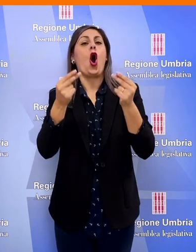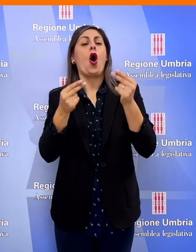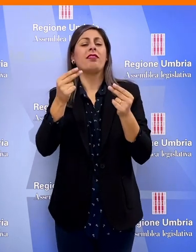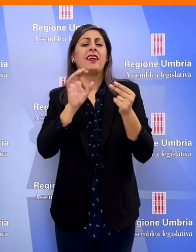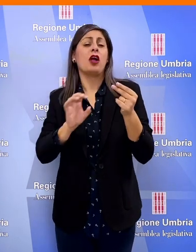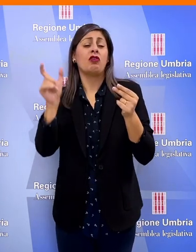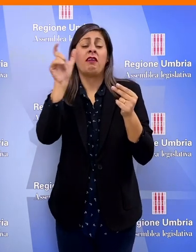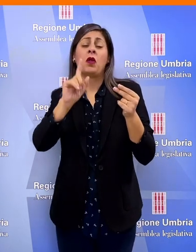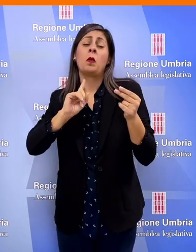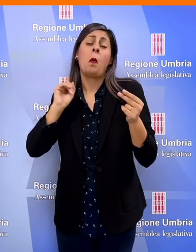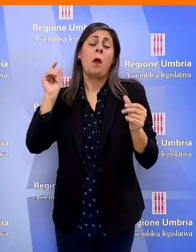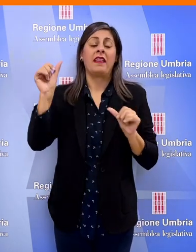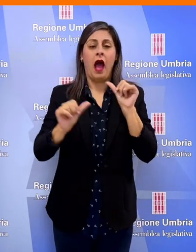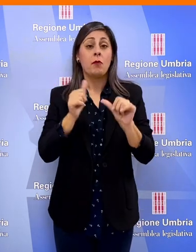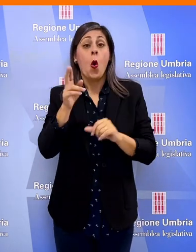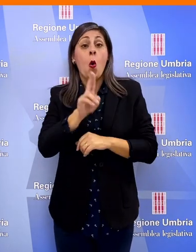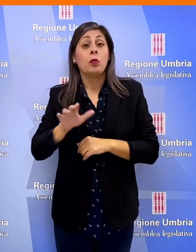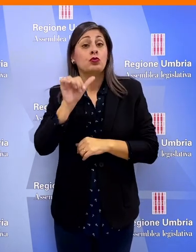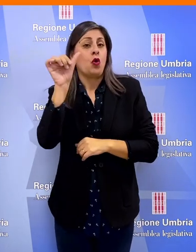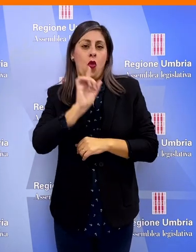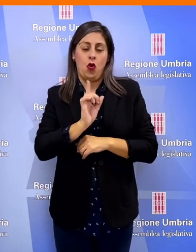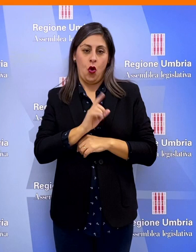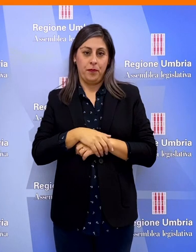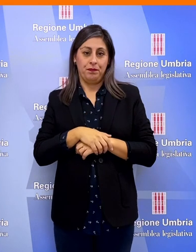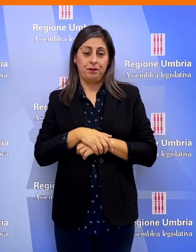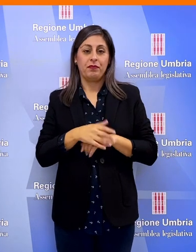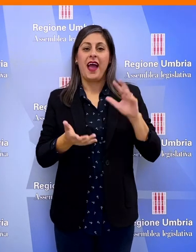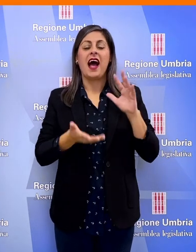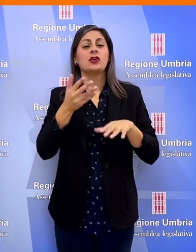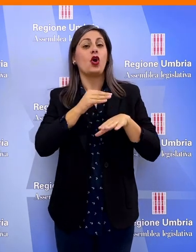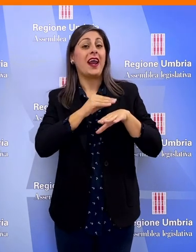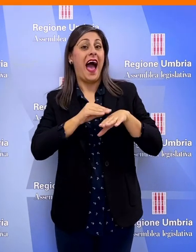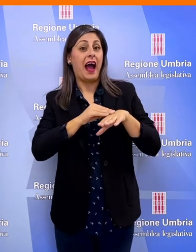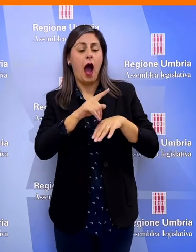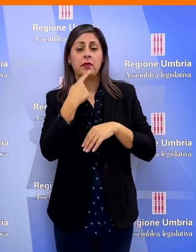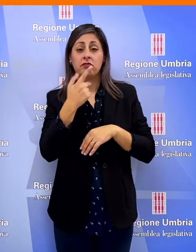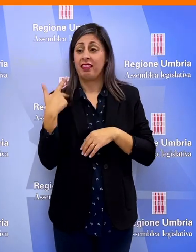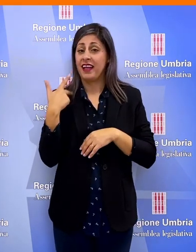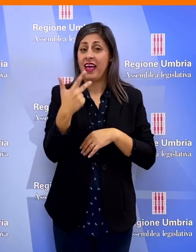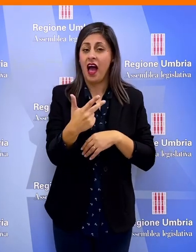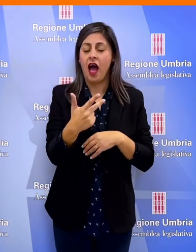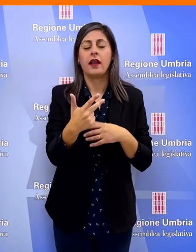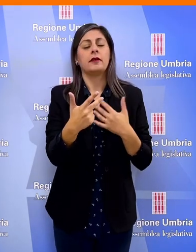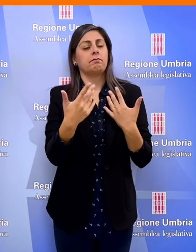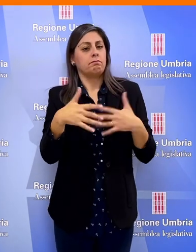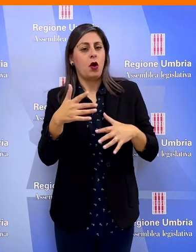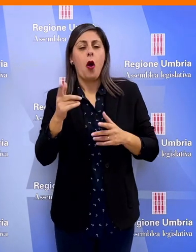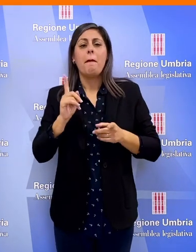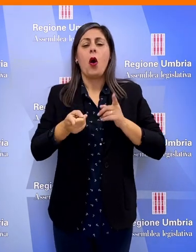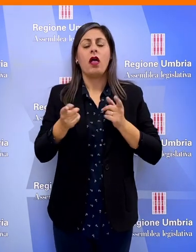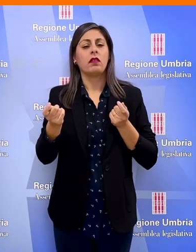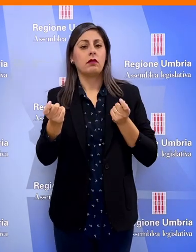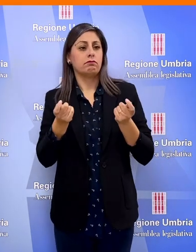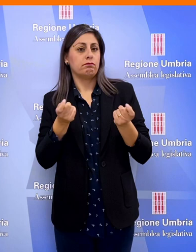'equilibrio dei conti di tutte le regioni, non solo dell'Umbria. Per l'assessore Paola Agabiti, in questi tre anni c'è stata un